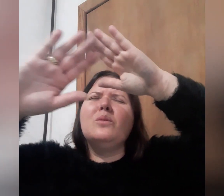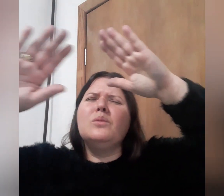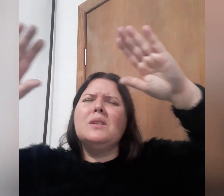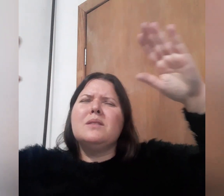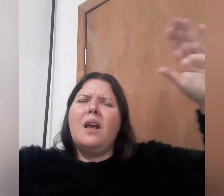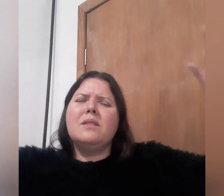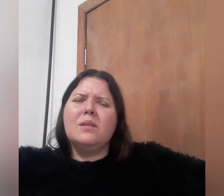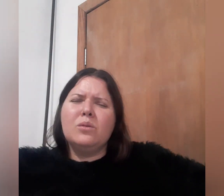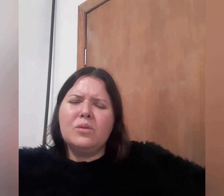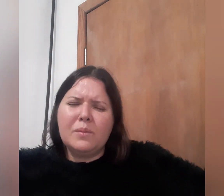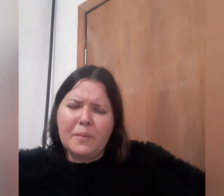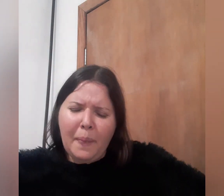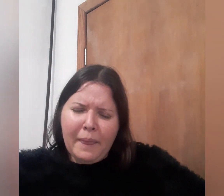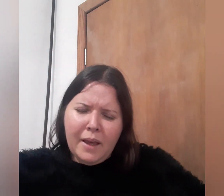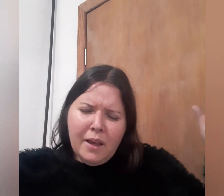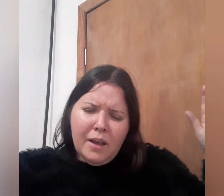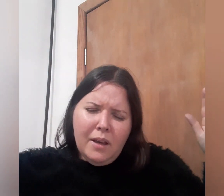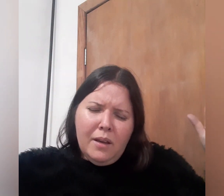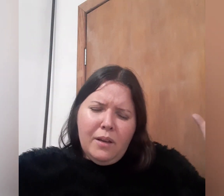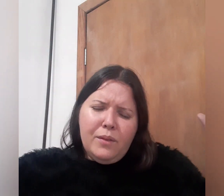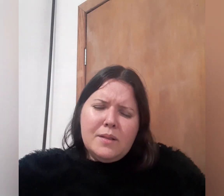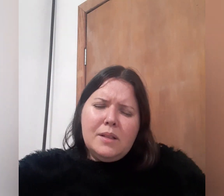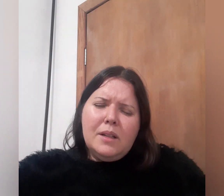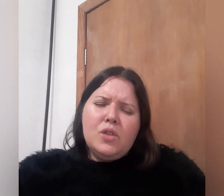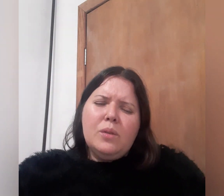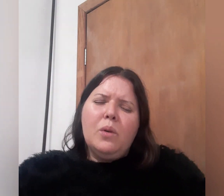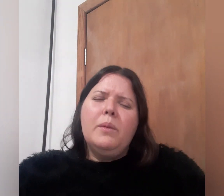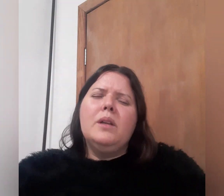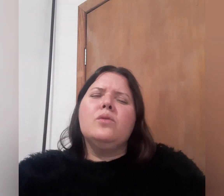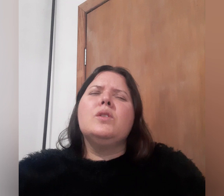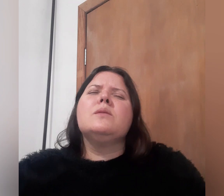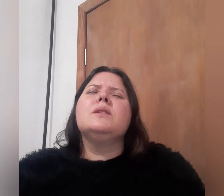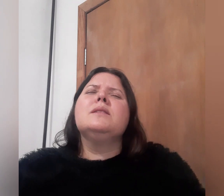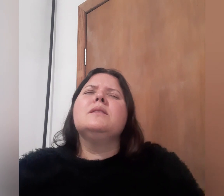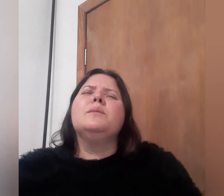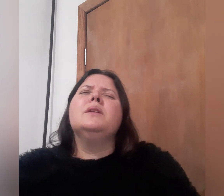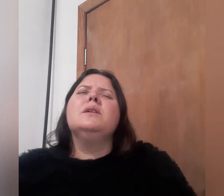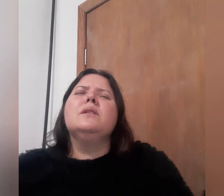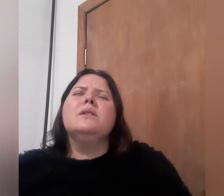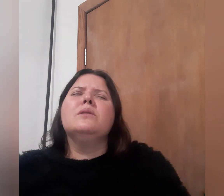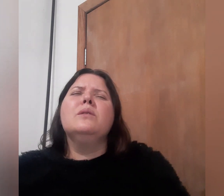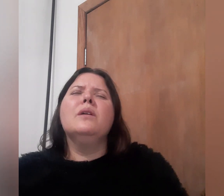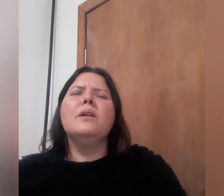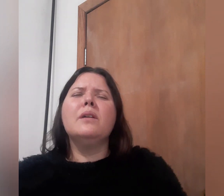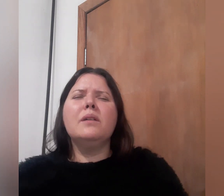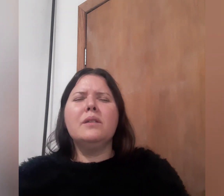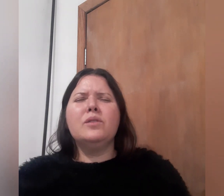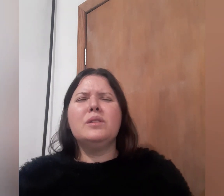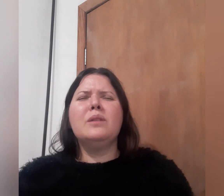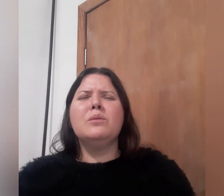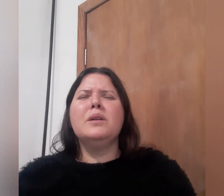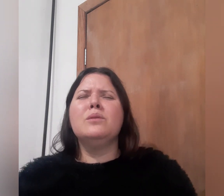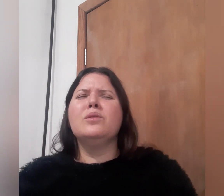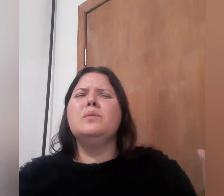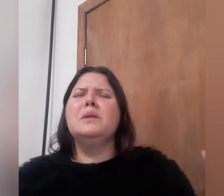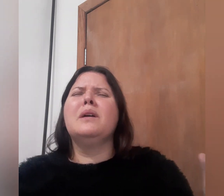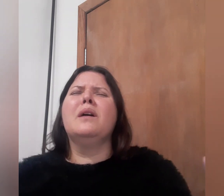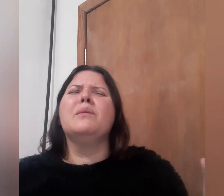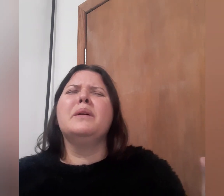dos Exércitos. Visita neste momento, Jesus, este menino que está no leito do hospital, Pai,